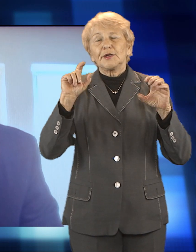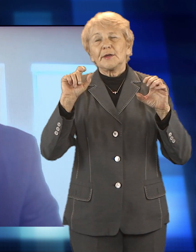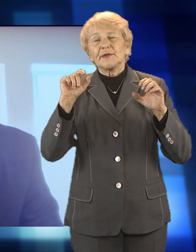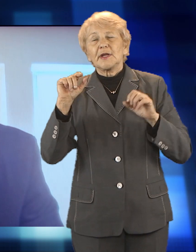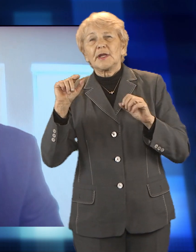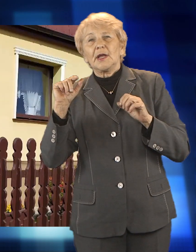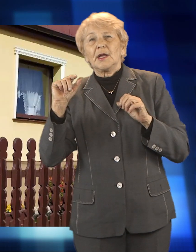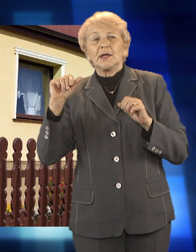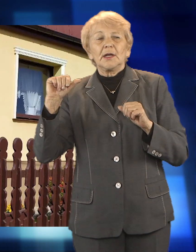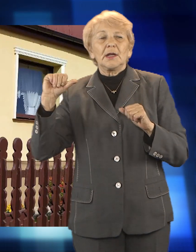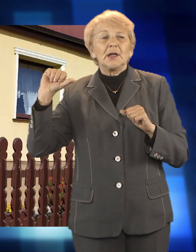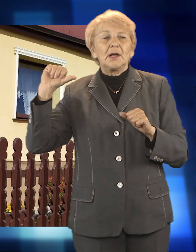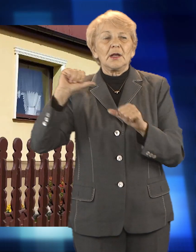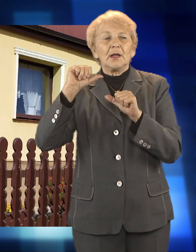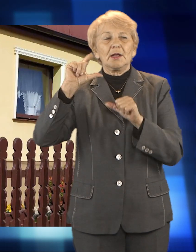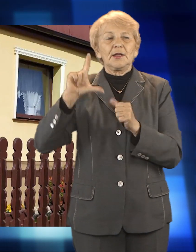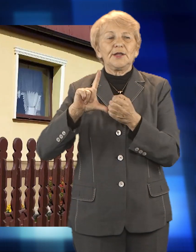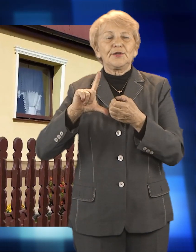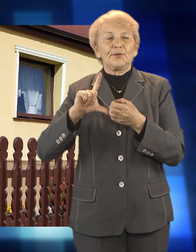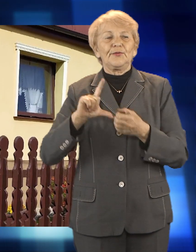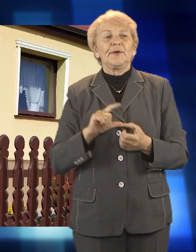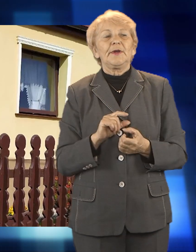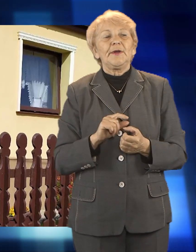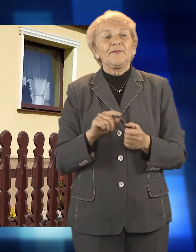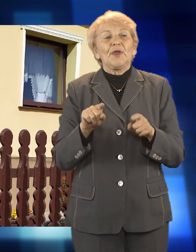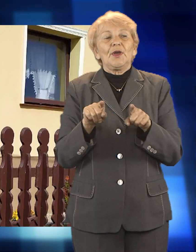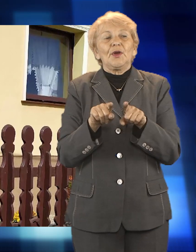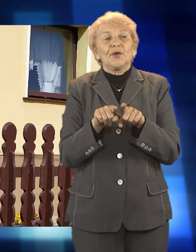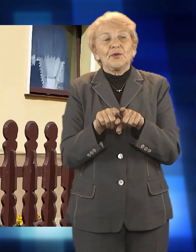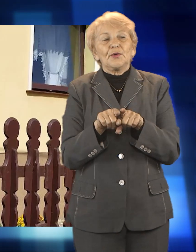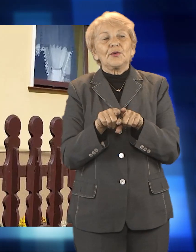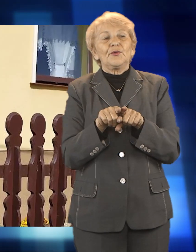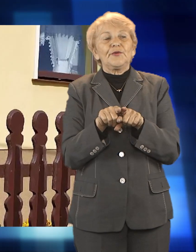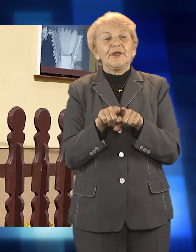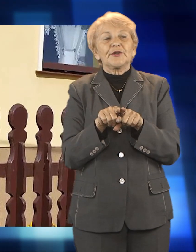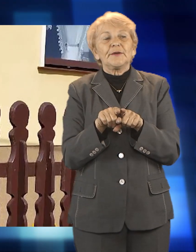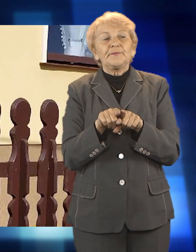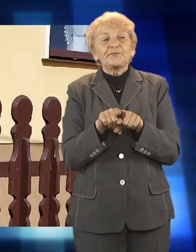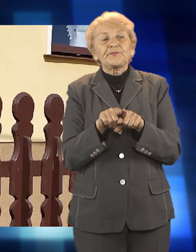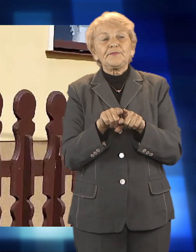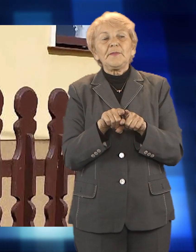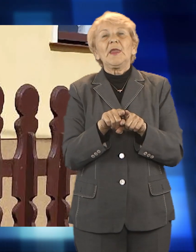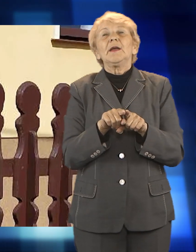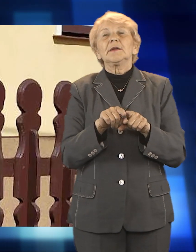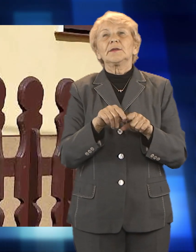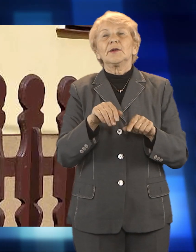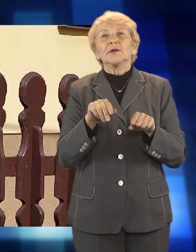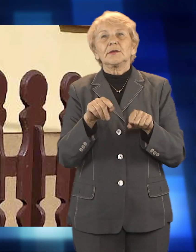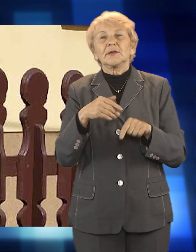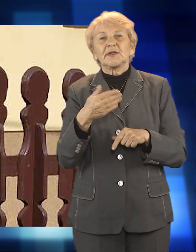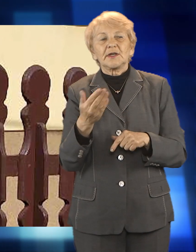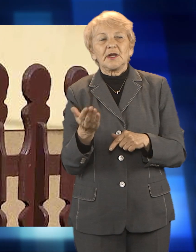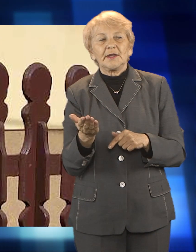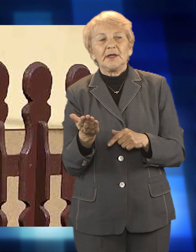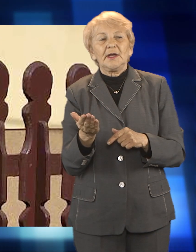gotowości dalej go produkować. Pracownicy wodociągów zaangażowali się także w akcję Urzędu Miasta, dzięki której do każdego mieszkańca Raciborza